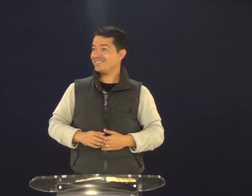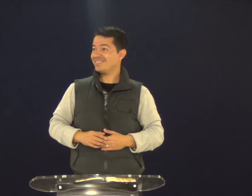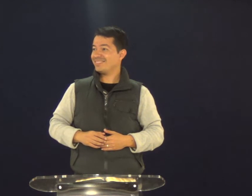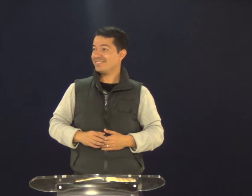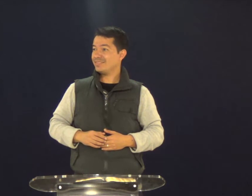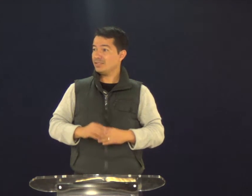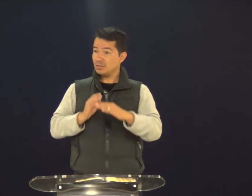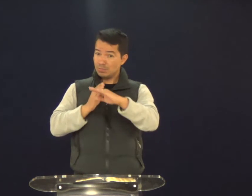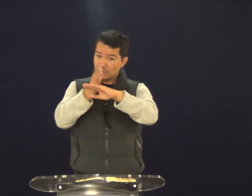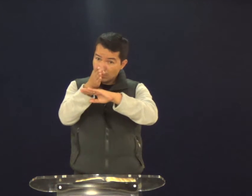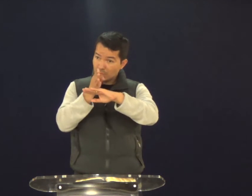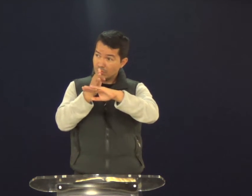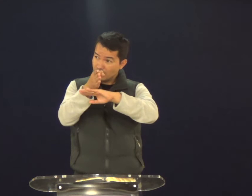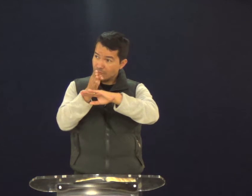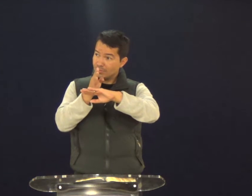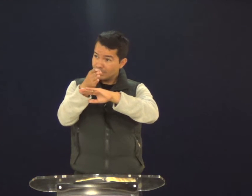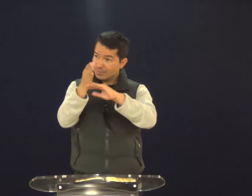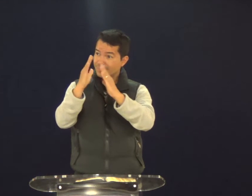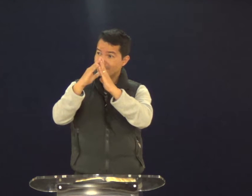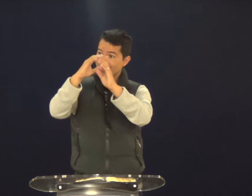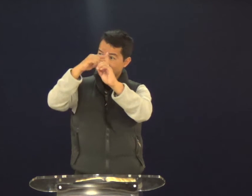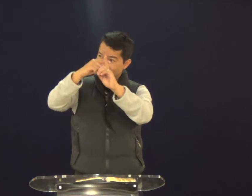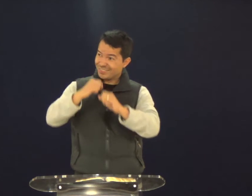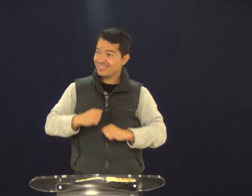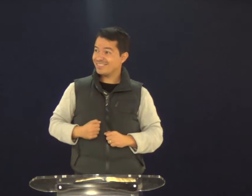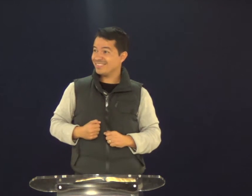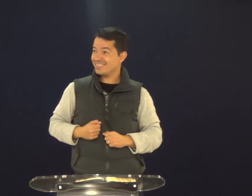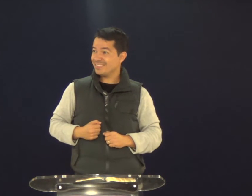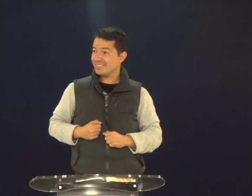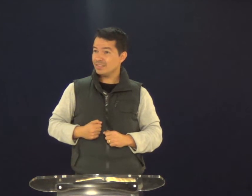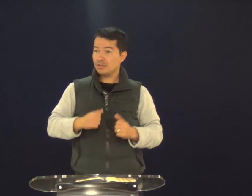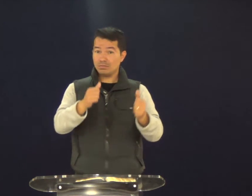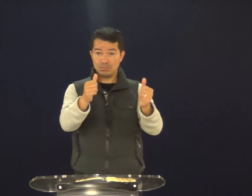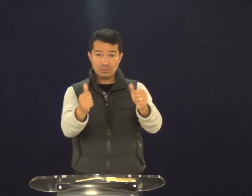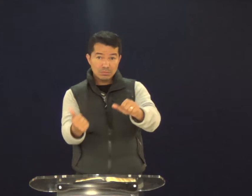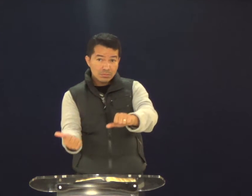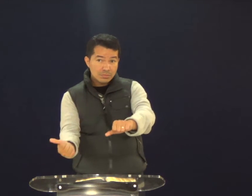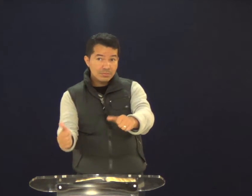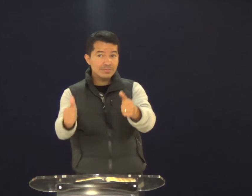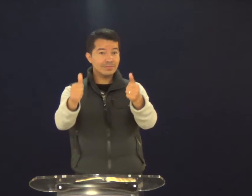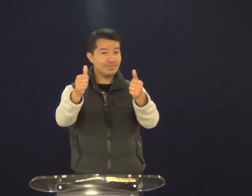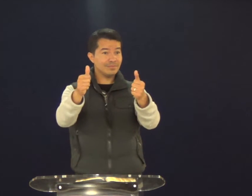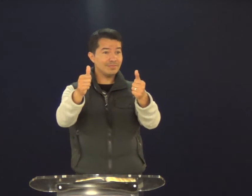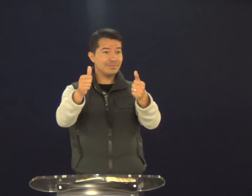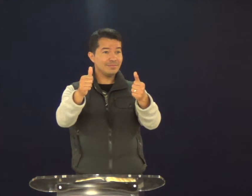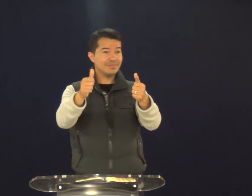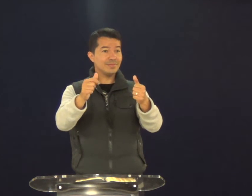a Deus. É o frequentar a igreja, é o batismo,